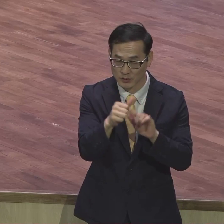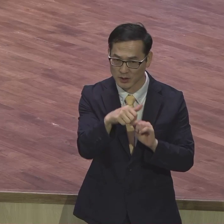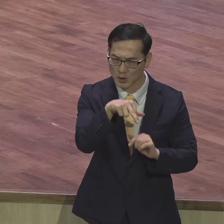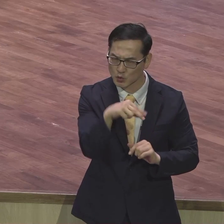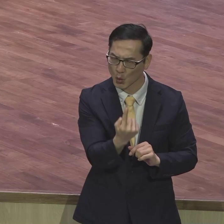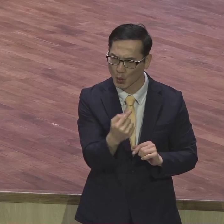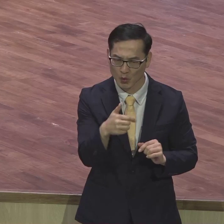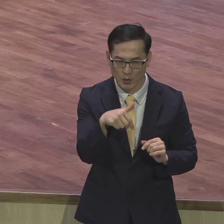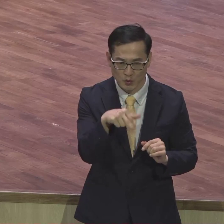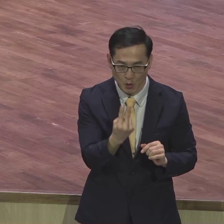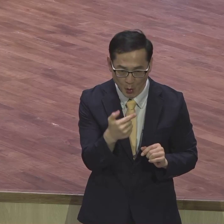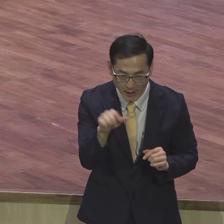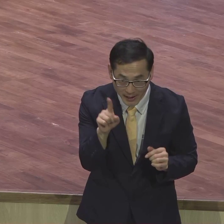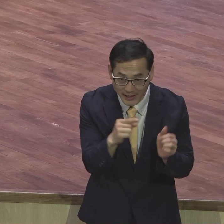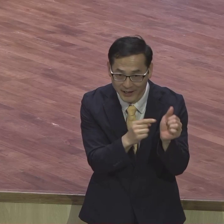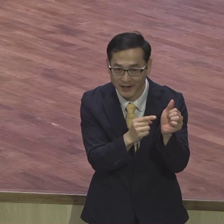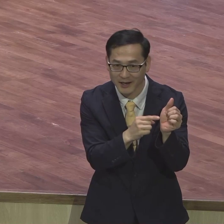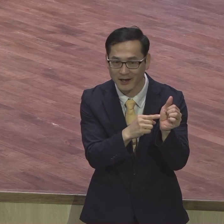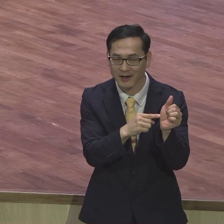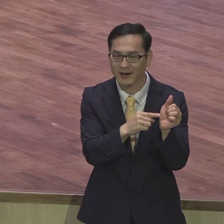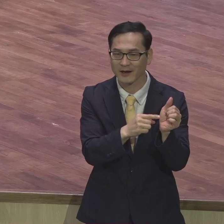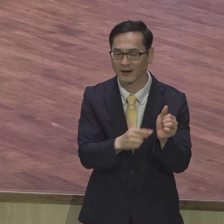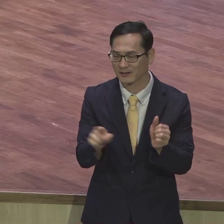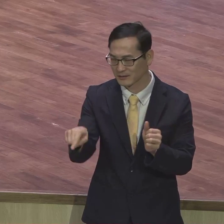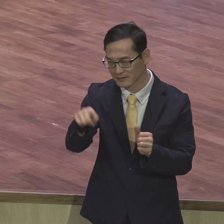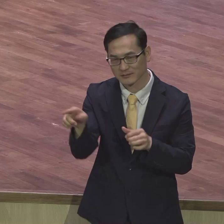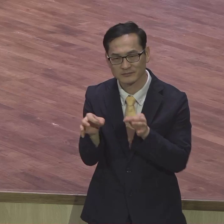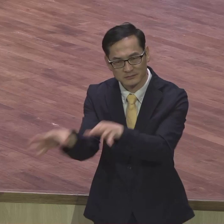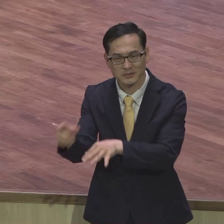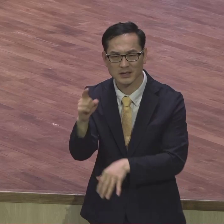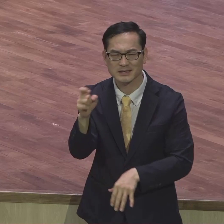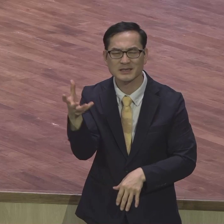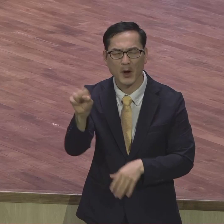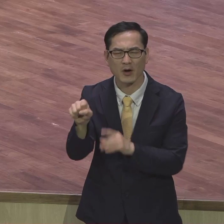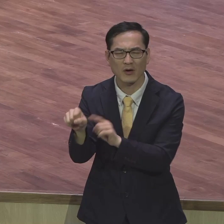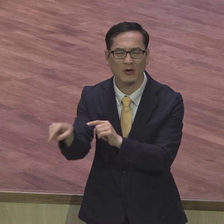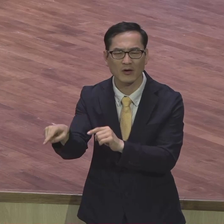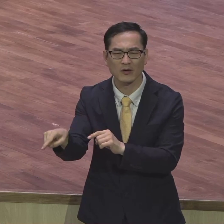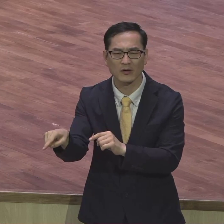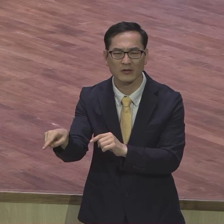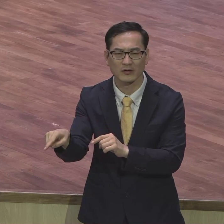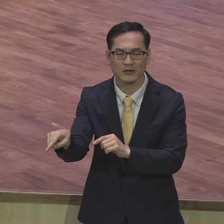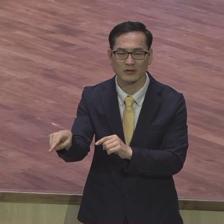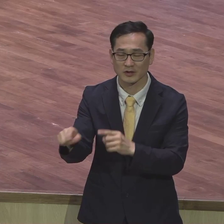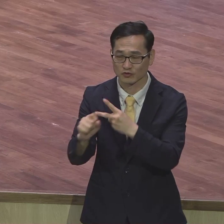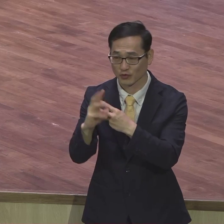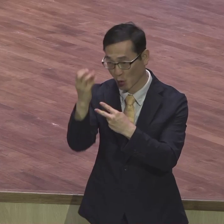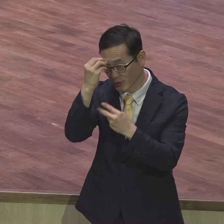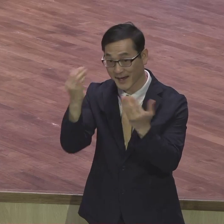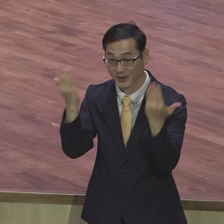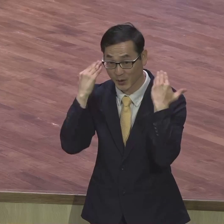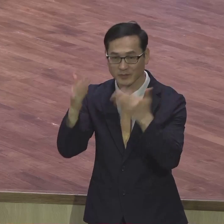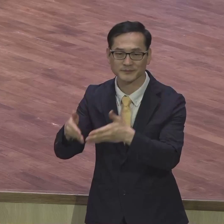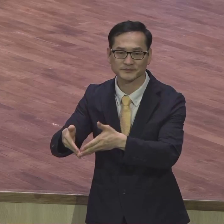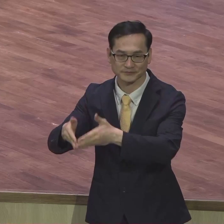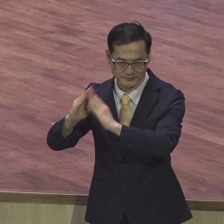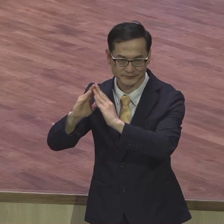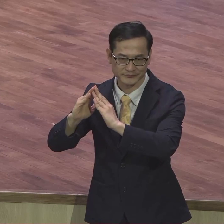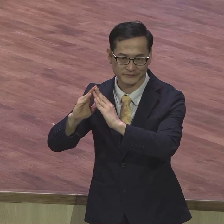10억 들지요 그렇게 해서 그곳에 중고등학교를 세우는 그러한 일과 또